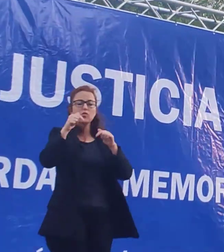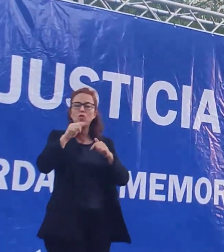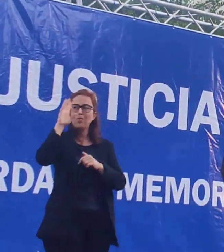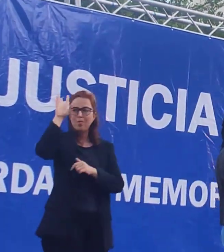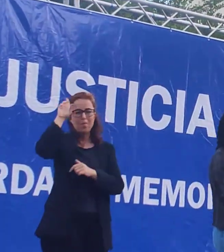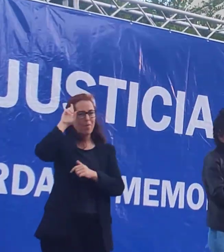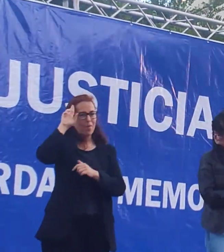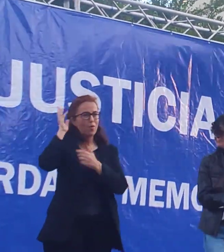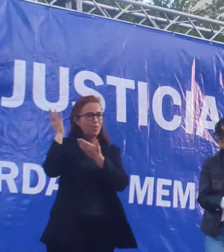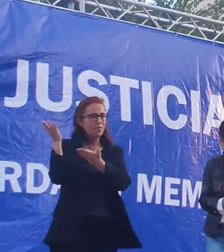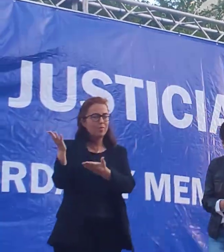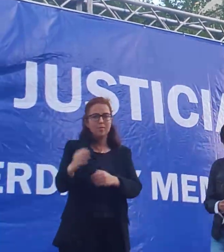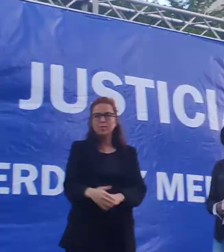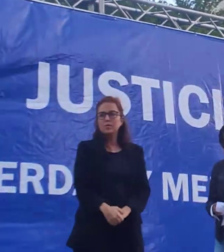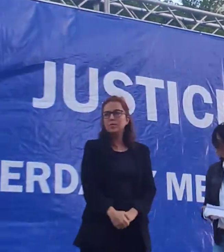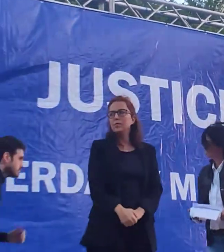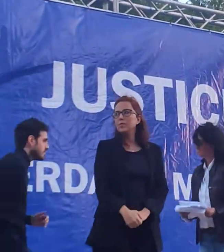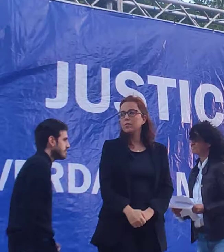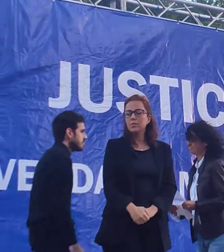memorial.